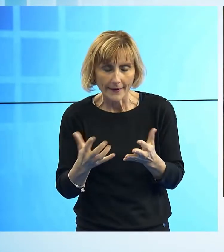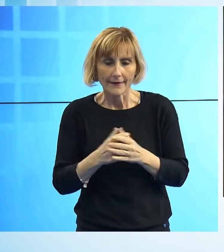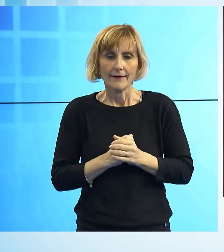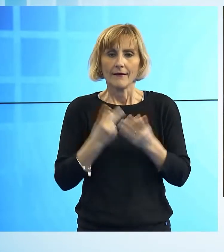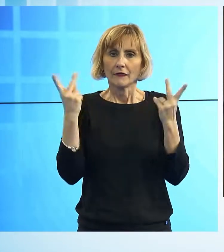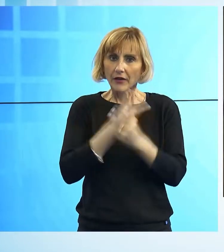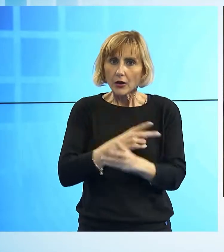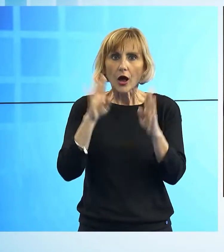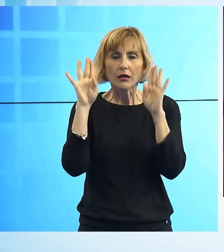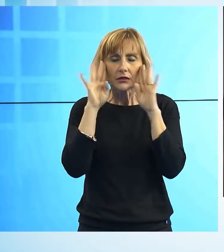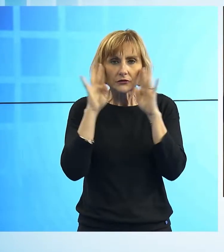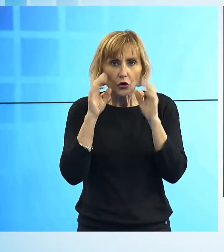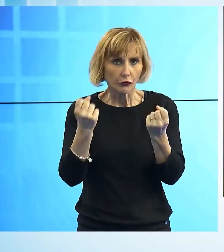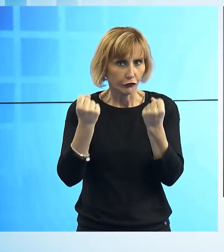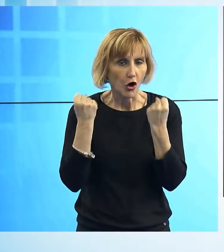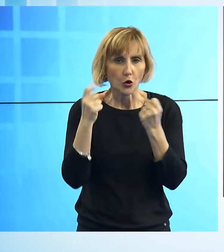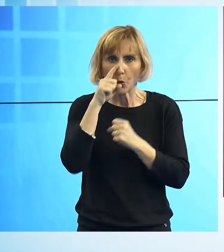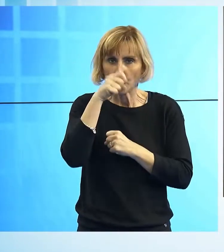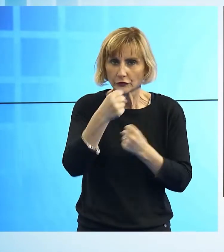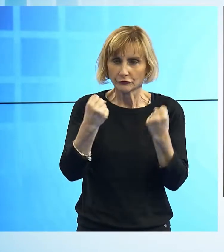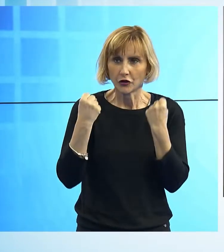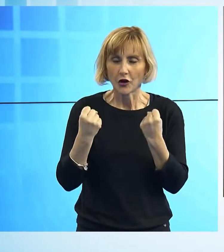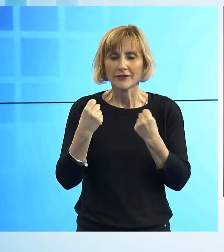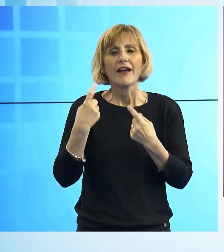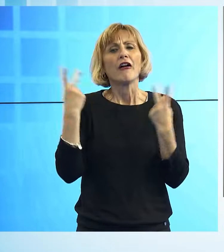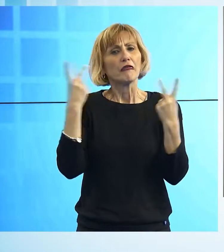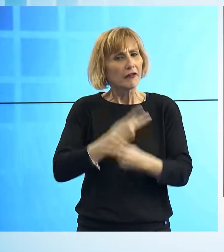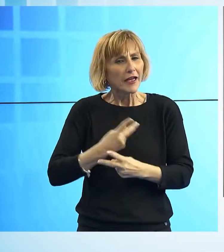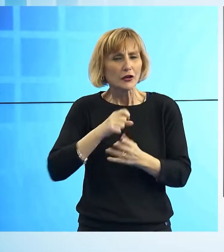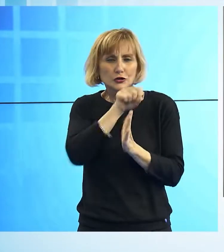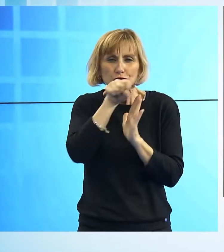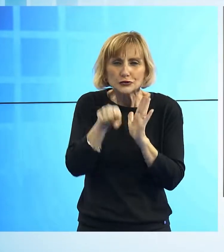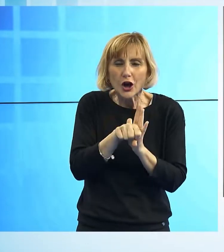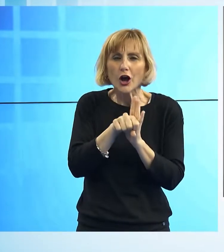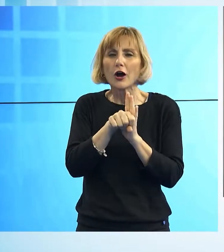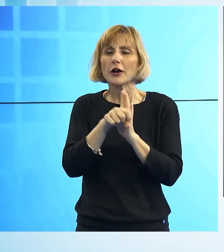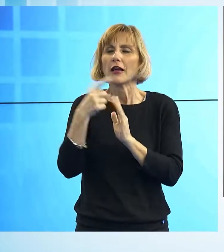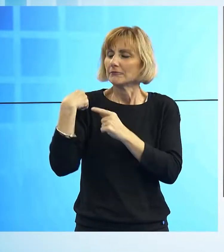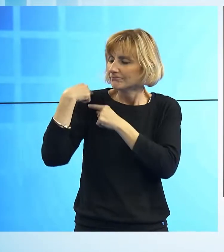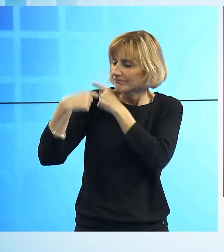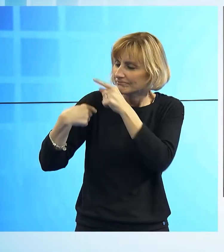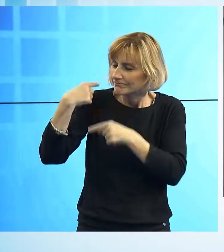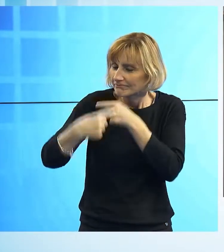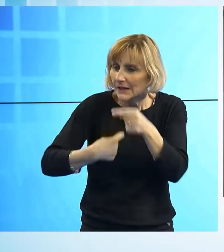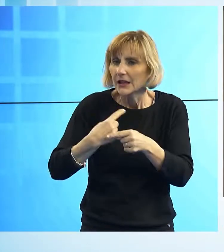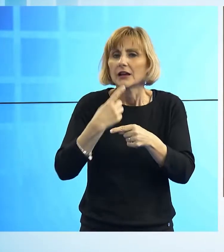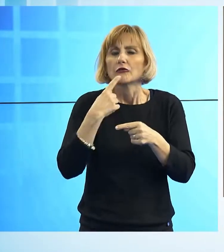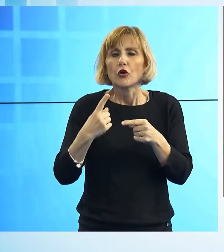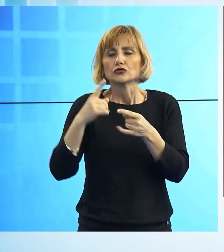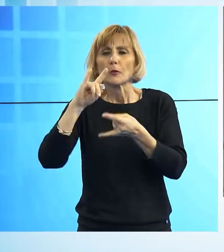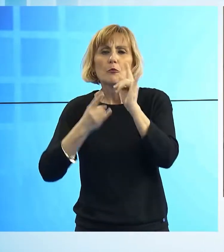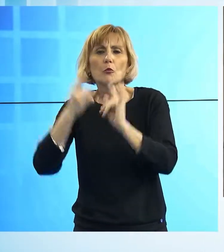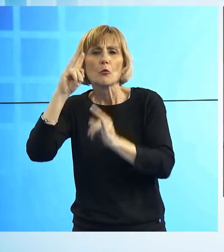e curiosità. Da sempre si narra che ci possa essere un passaggio segreto che colleghi la rocca riostesca con la fortezza di Montalfonso,